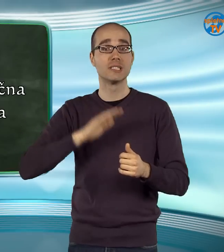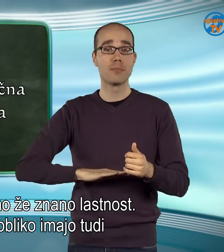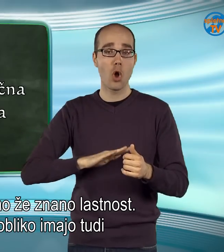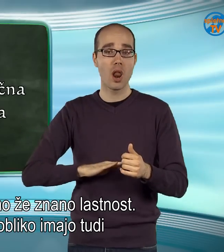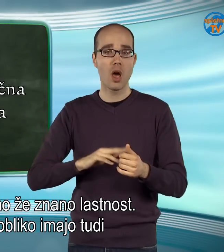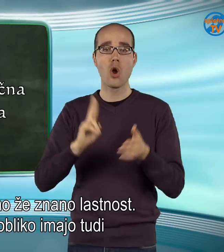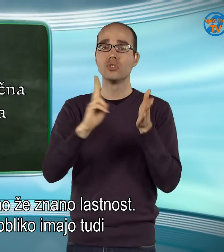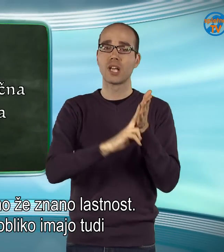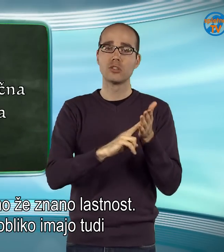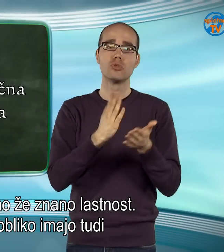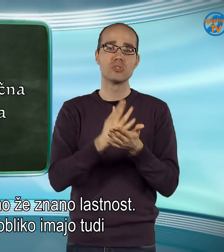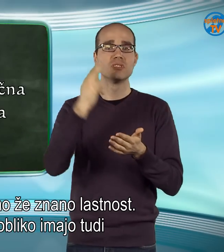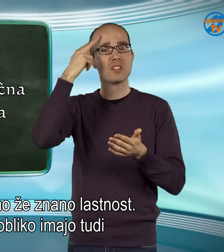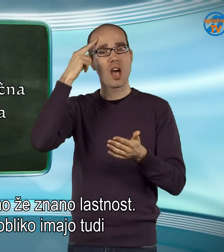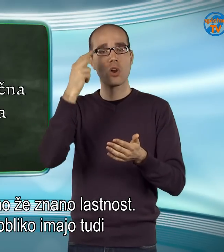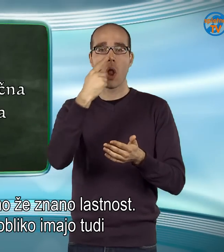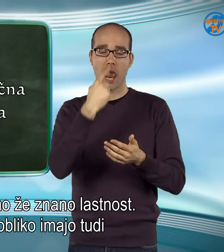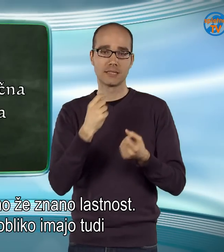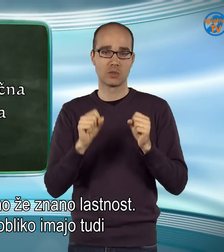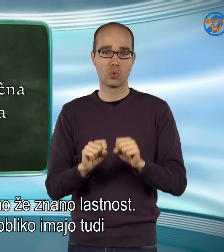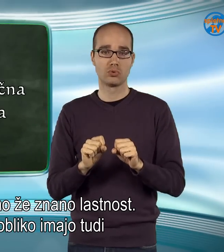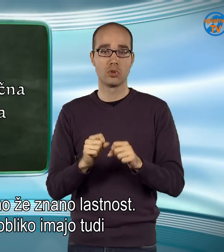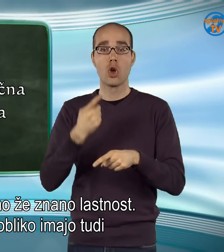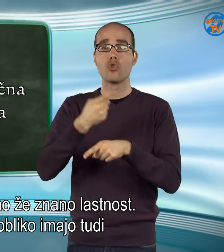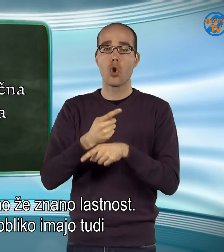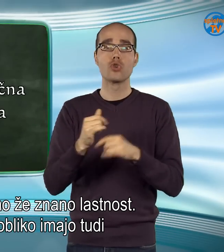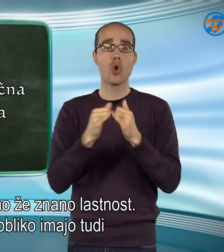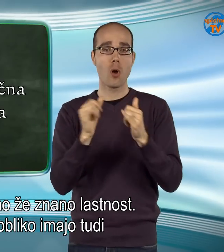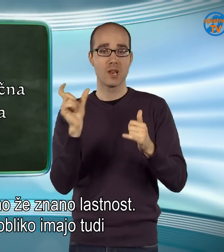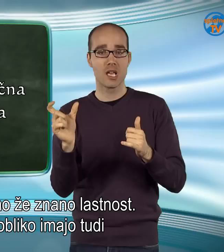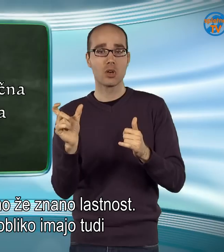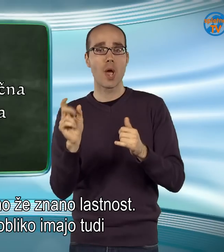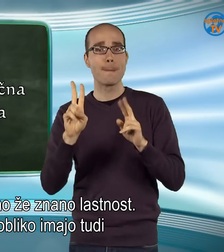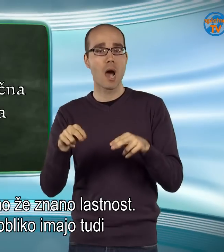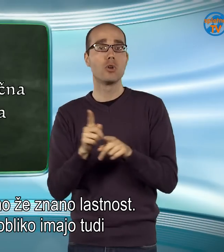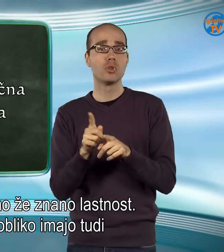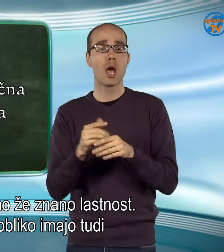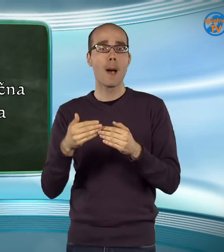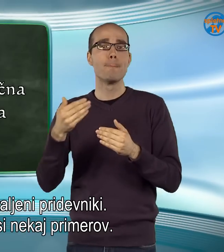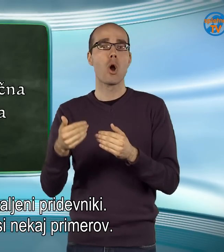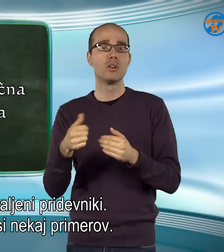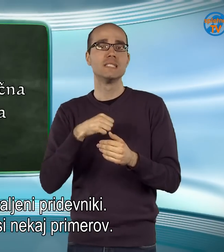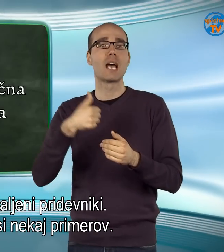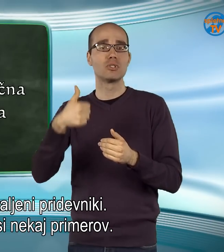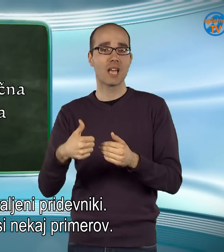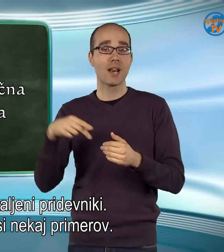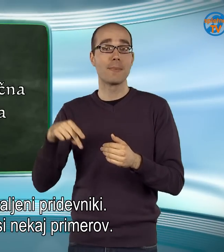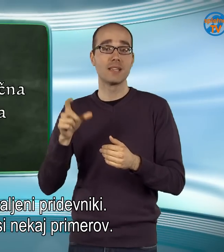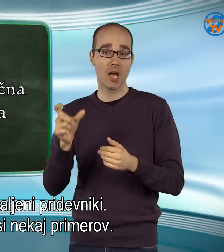označimo že znano lastnost. Določno obliko imajo tudi posamostaljeni pridevniki.